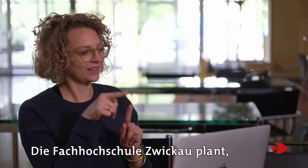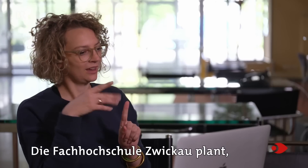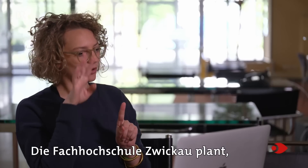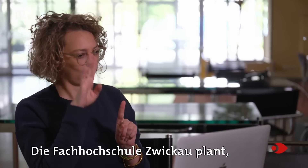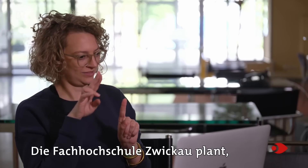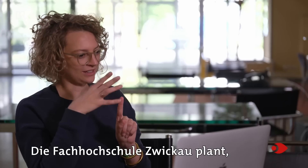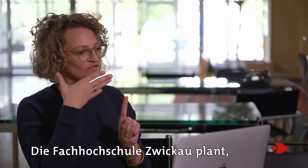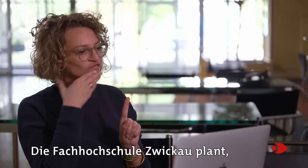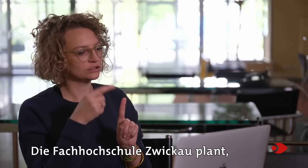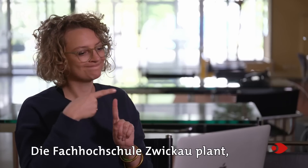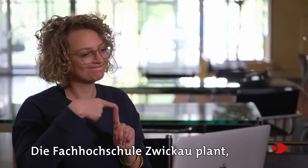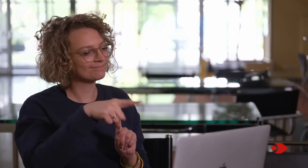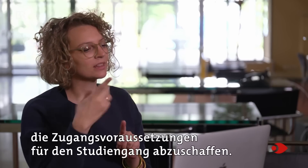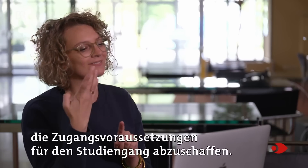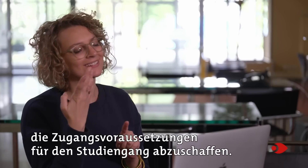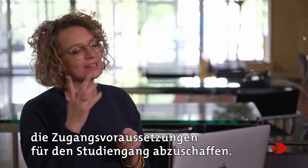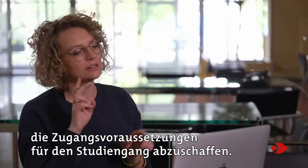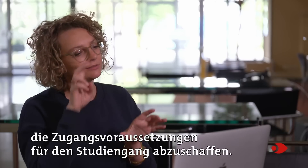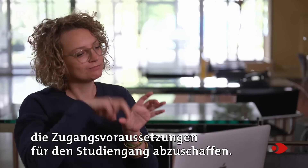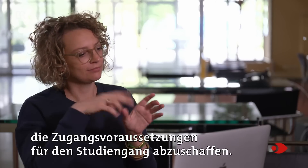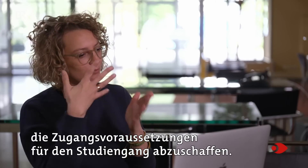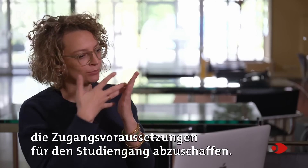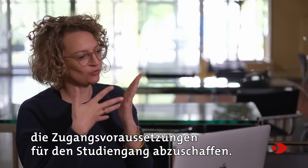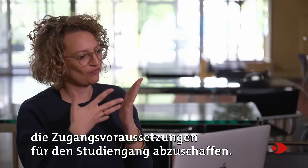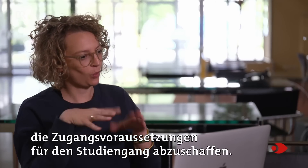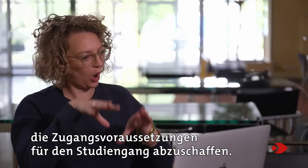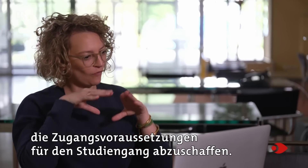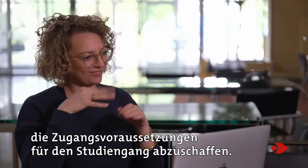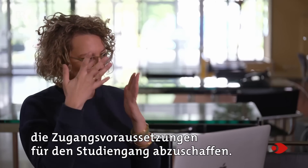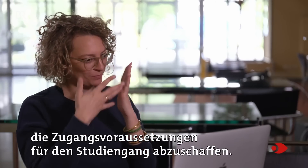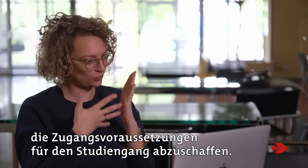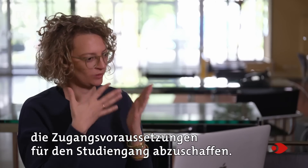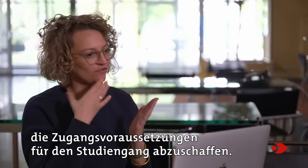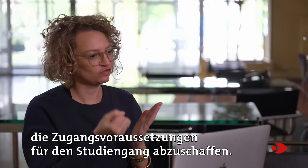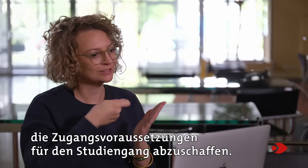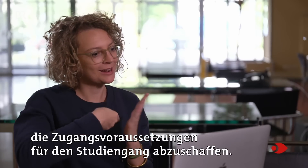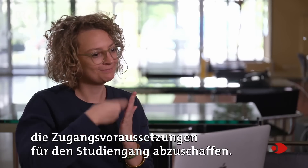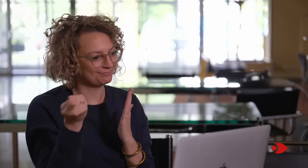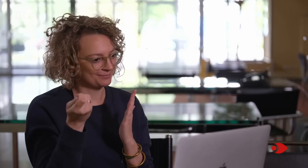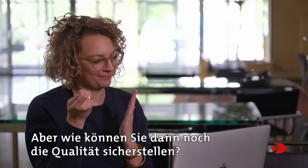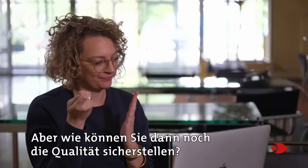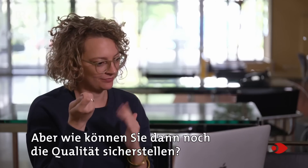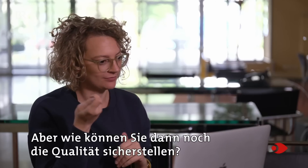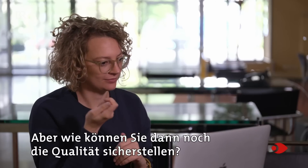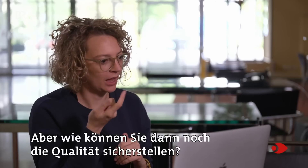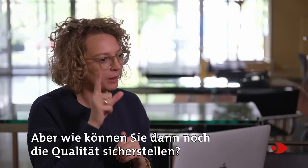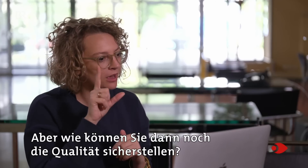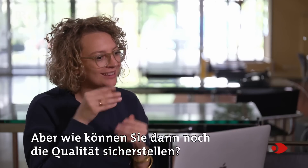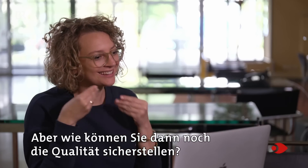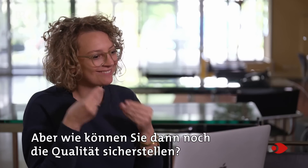Die Fachhochschule Zwickau plant, die Zugangsvoraussetzungen für den Studiengang abzuschaffen. Aber wie können Sie